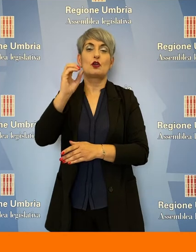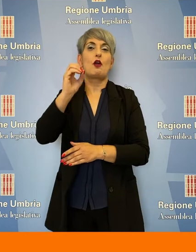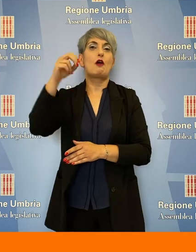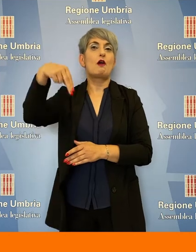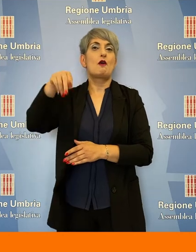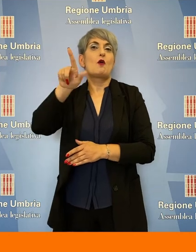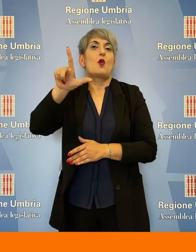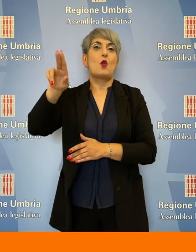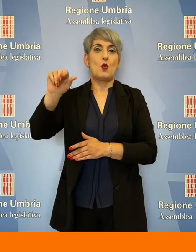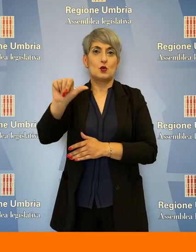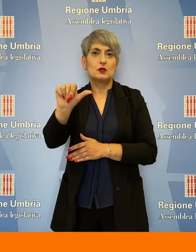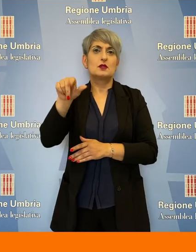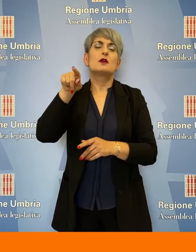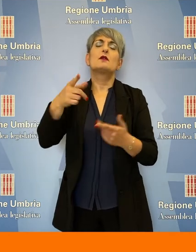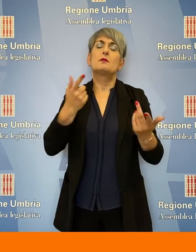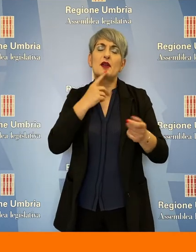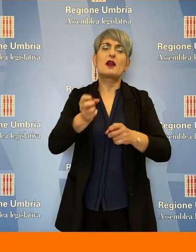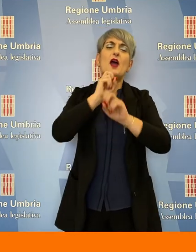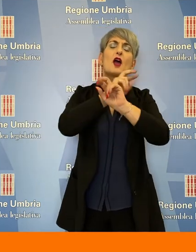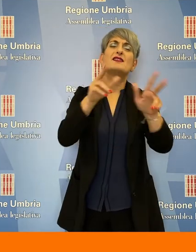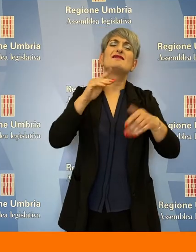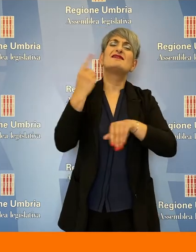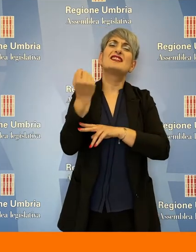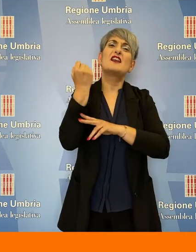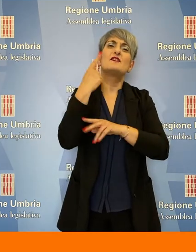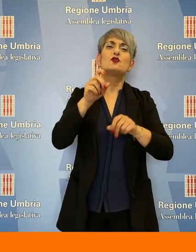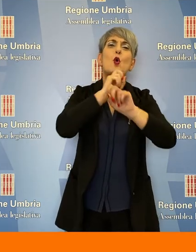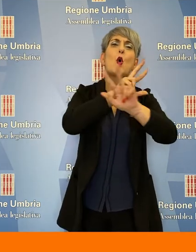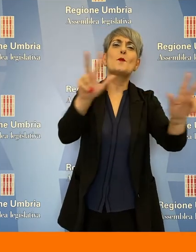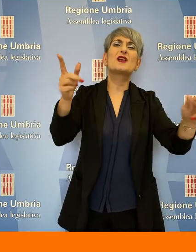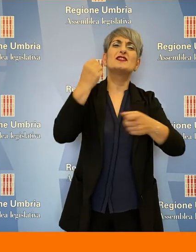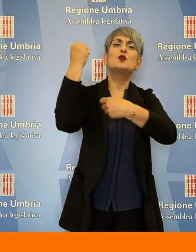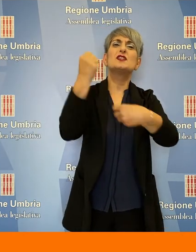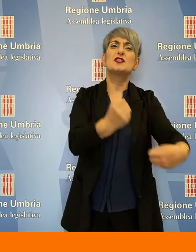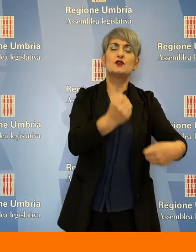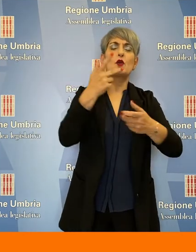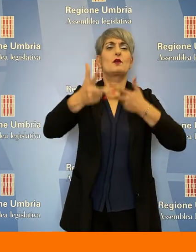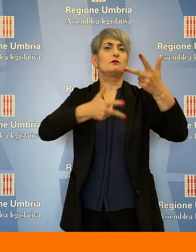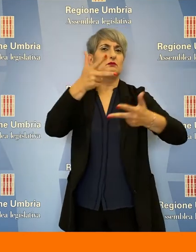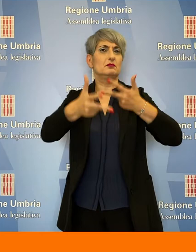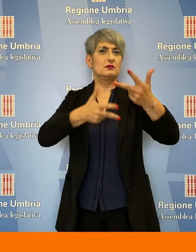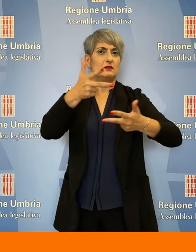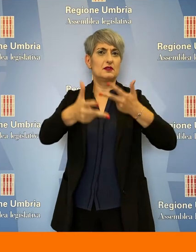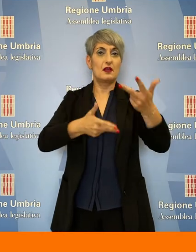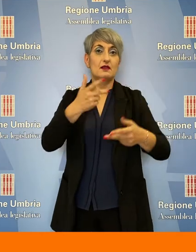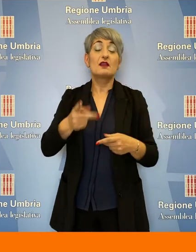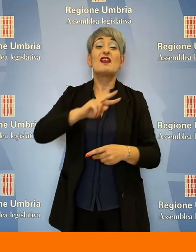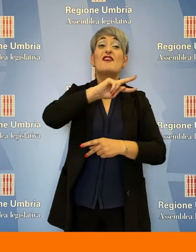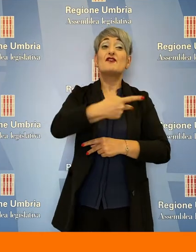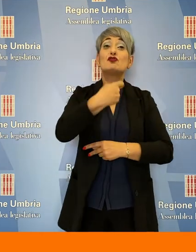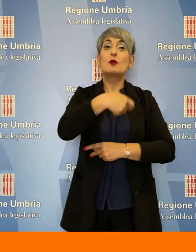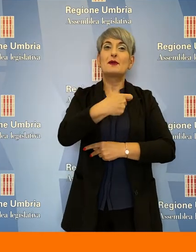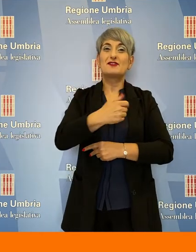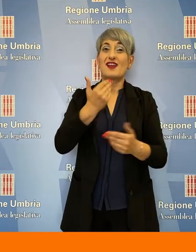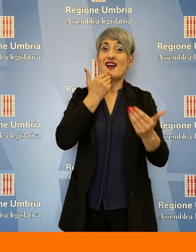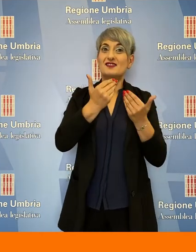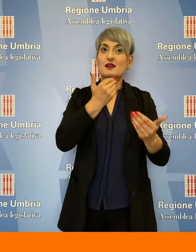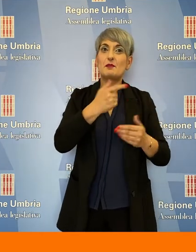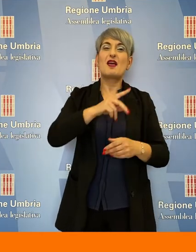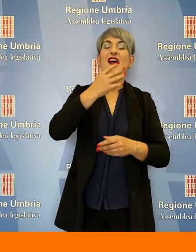servizio di comunicazione istituzionale nella lingua dei segni. La Vice Presidente dell'Assemblea legislativa, Paola Fioroni, ha rimarcato che il